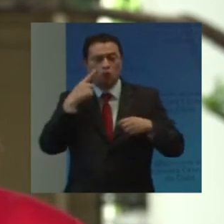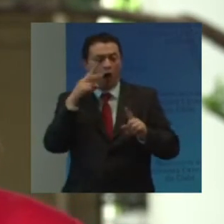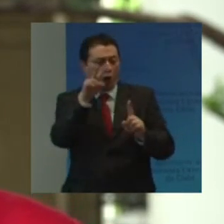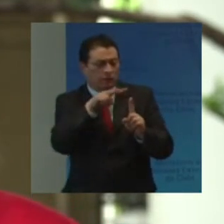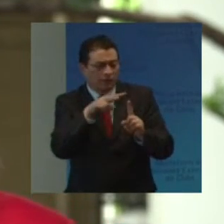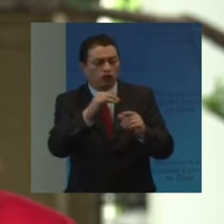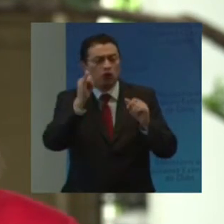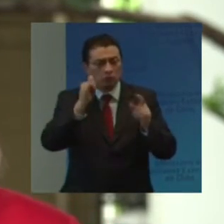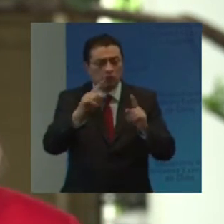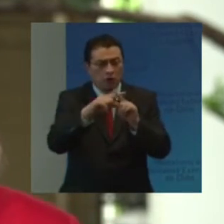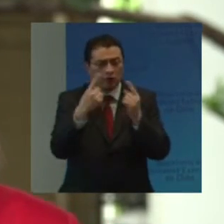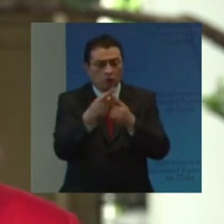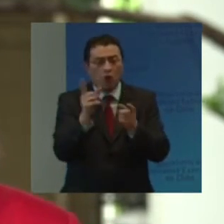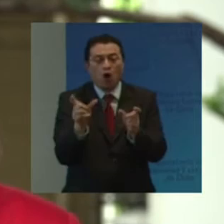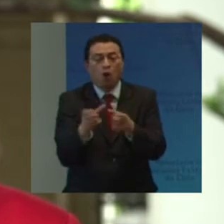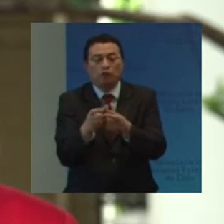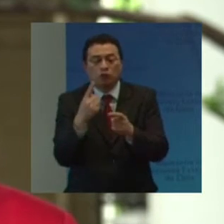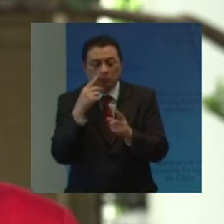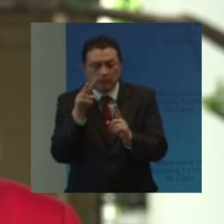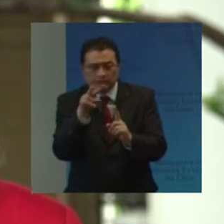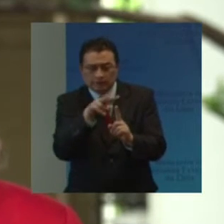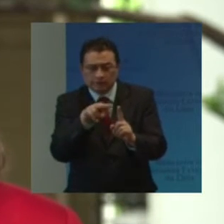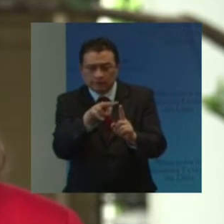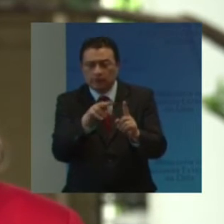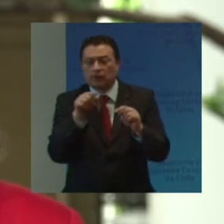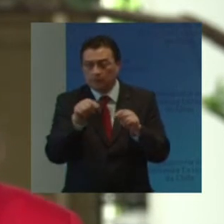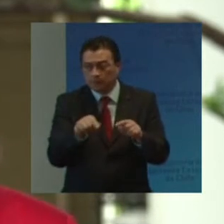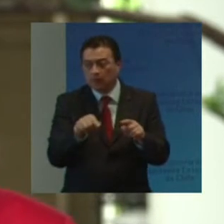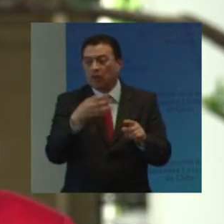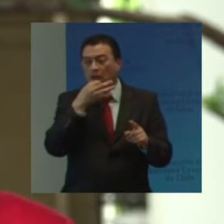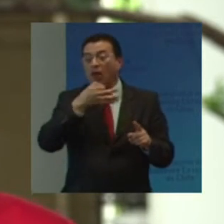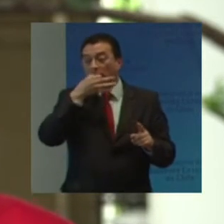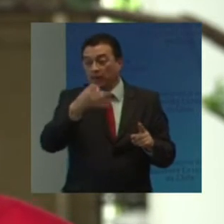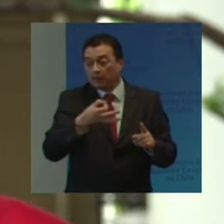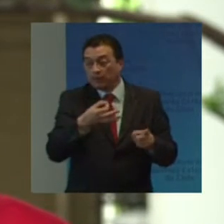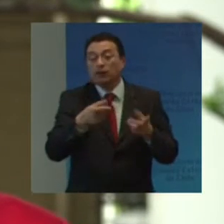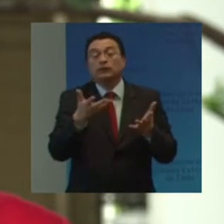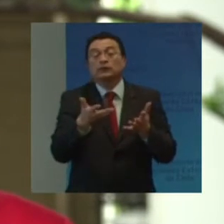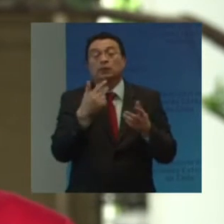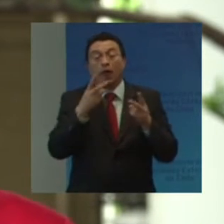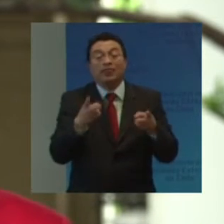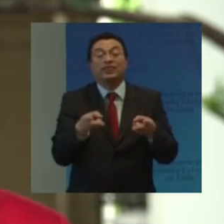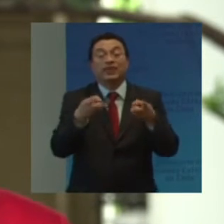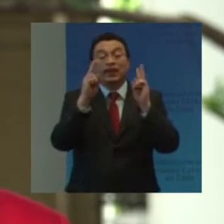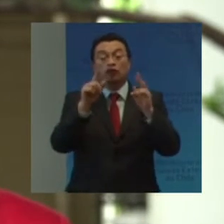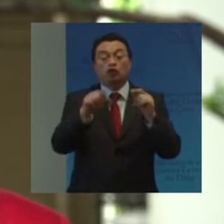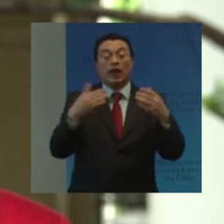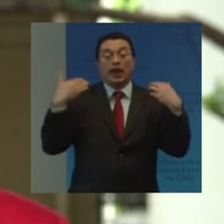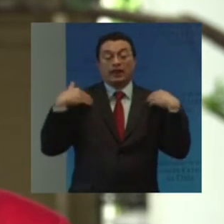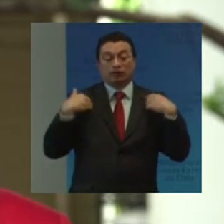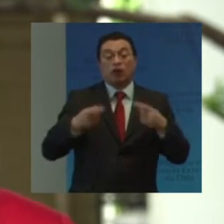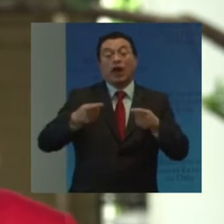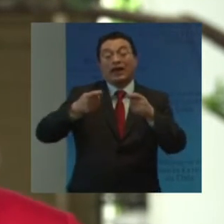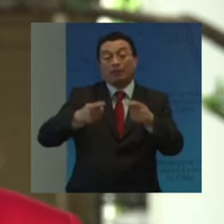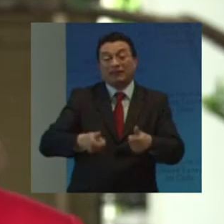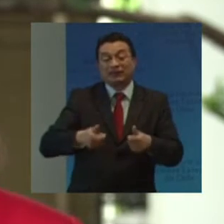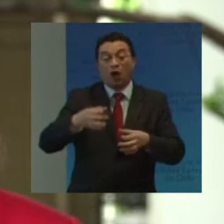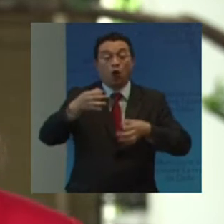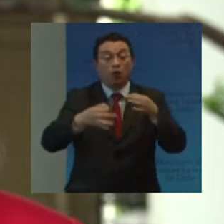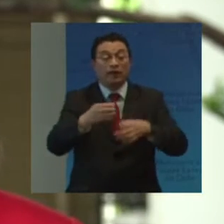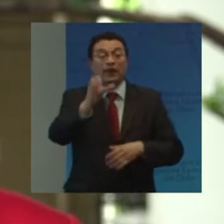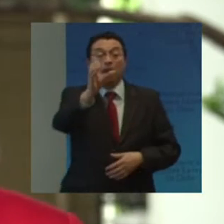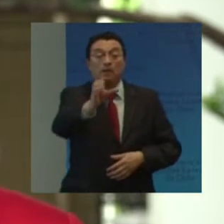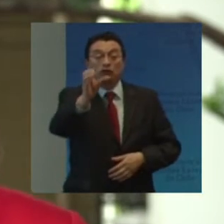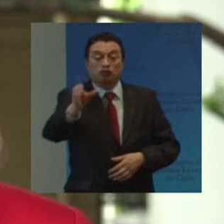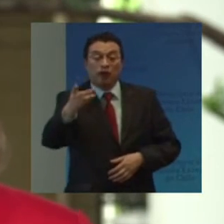Por parte De su comité De seguimiento CEDIS Por la cual Se declara Que el alcance Del derecho Al ejercicio De la capacidad Jurídica De las personas